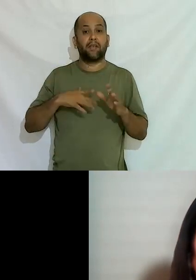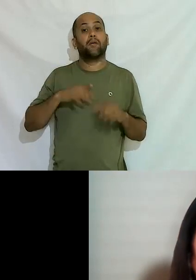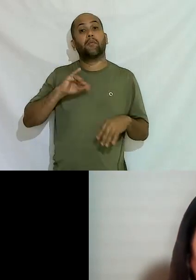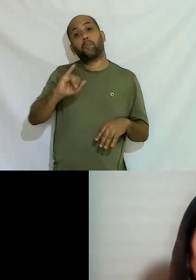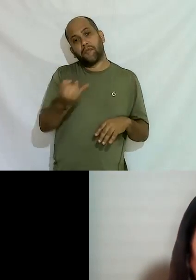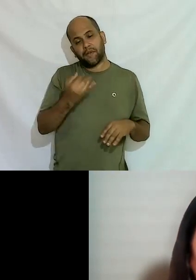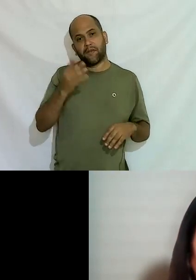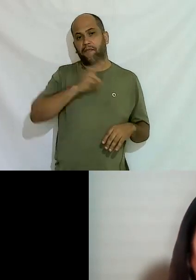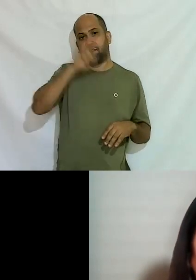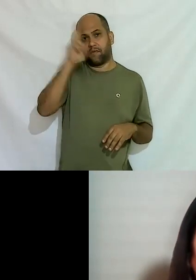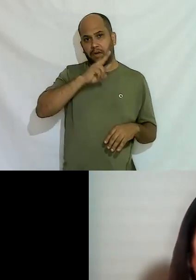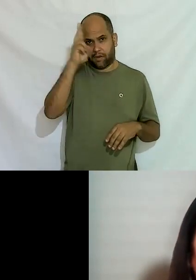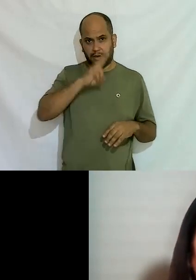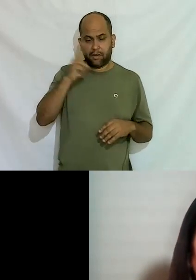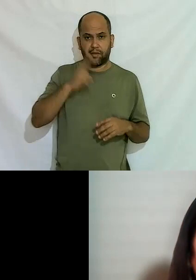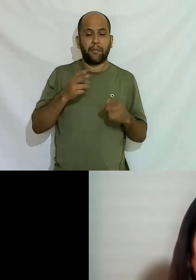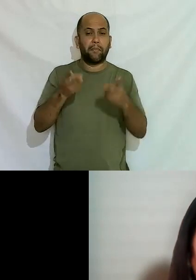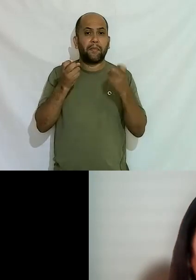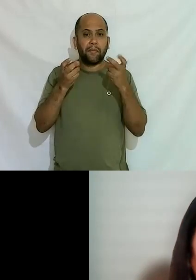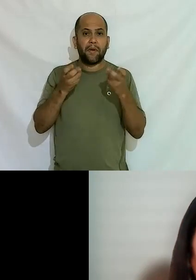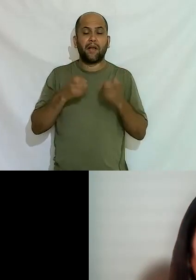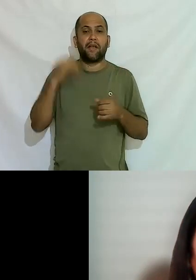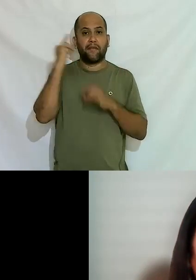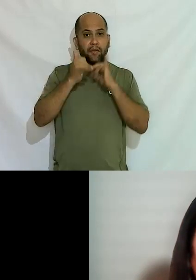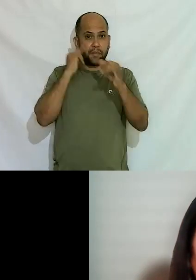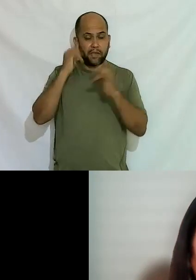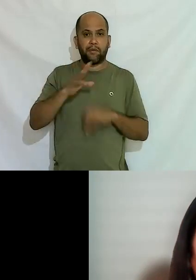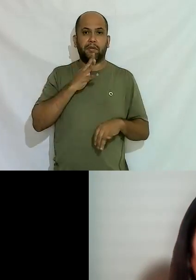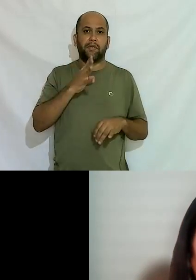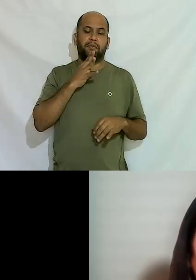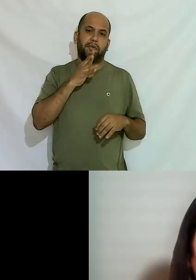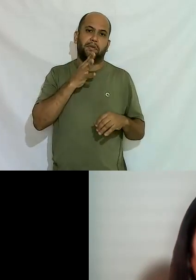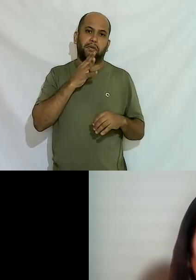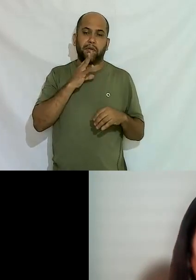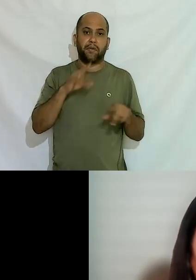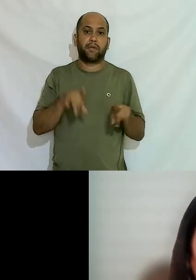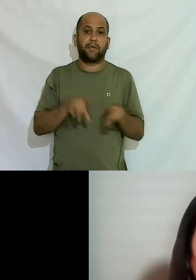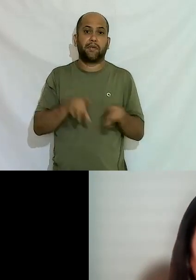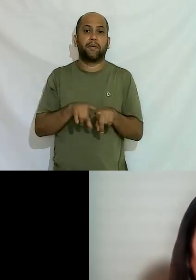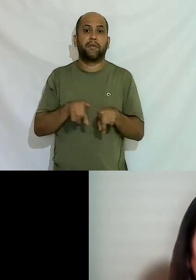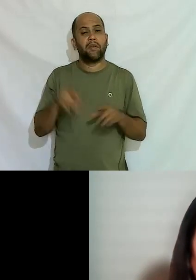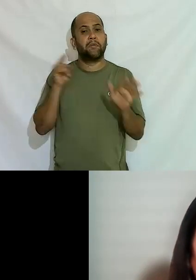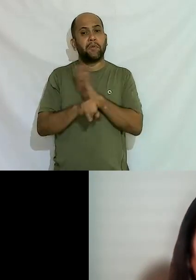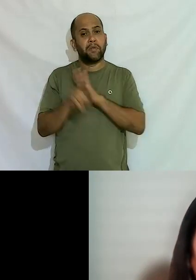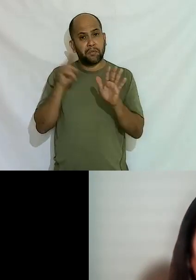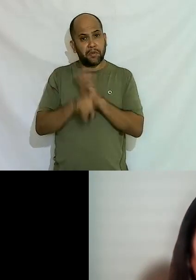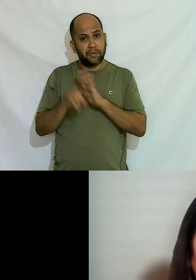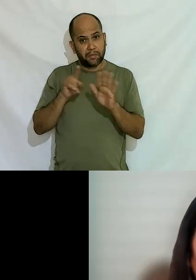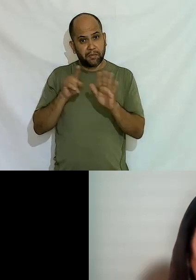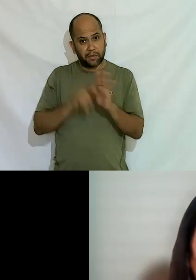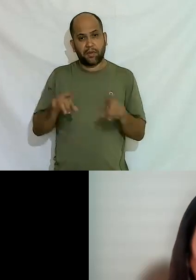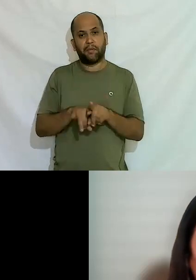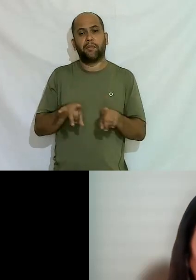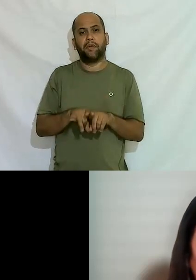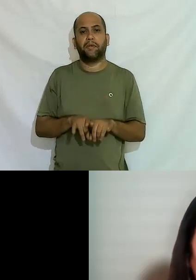bastante para absorver esse aprendizado e esse conhecimento e fazer questões também então para as questões como a gente